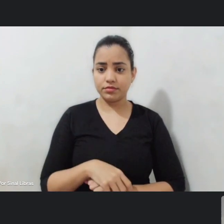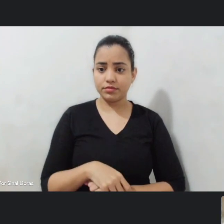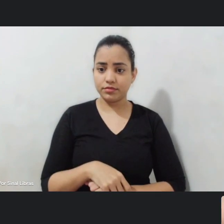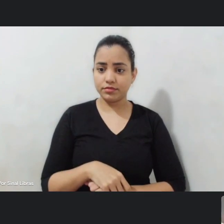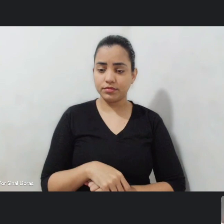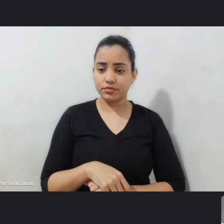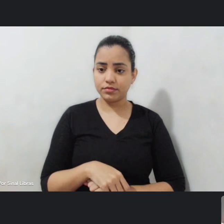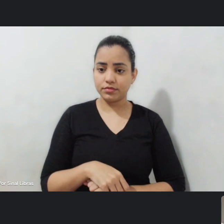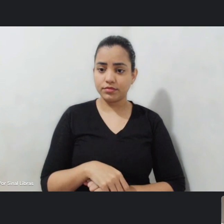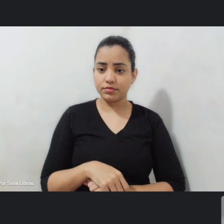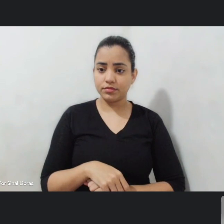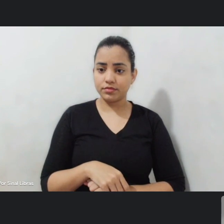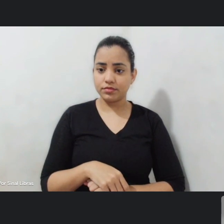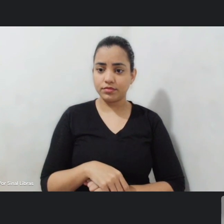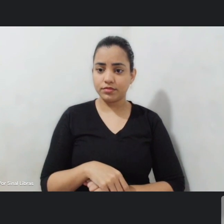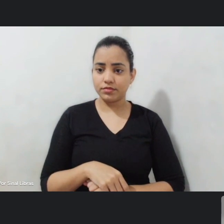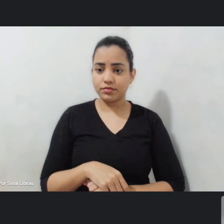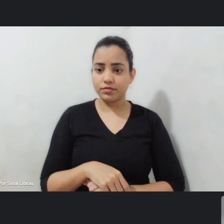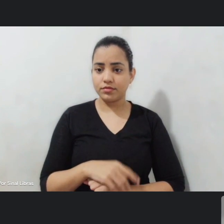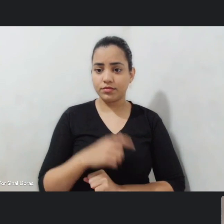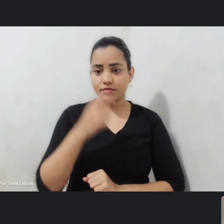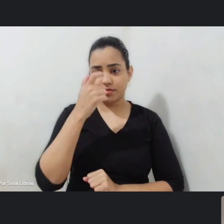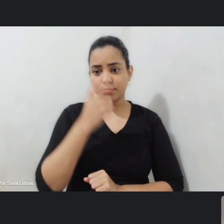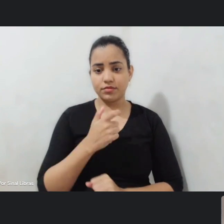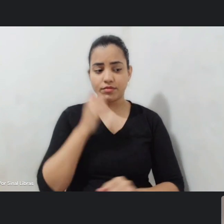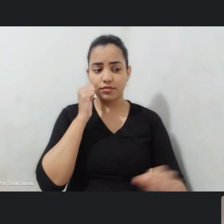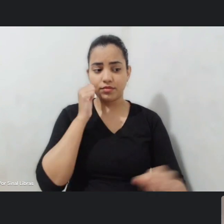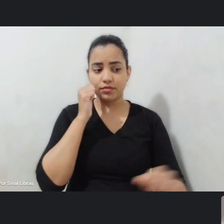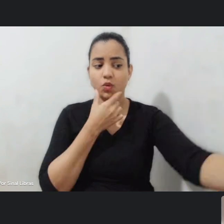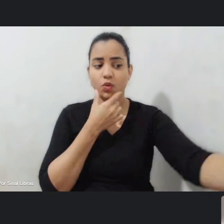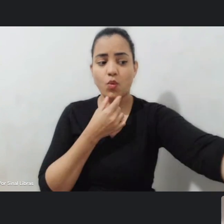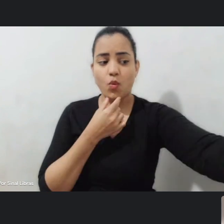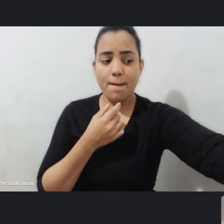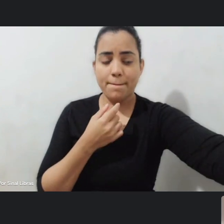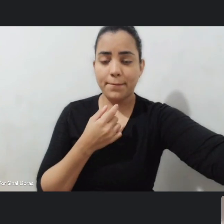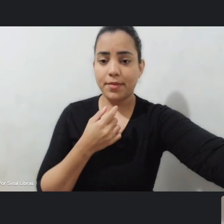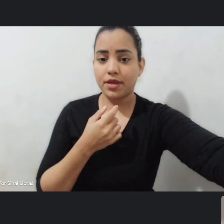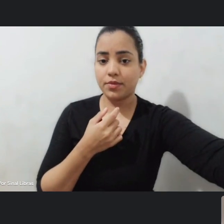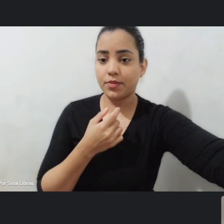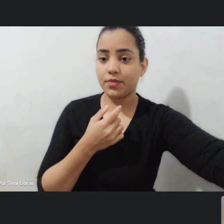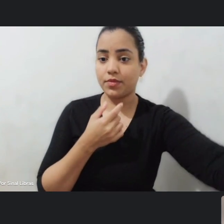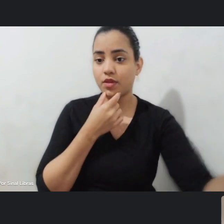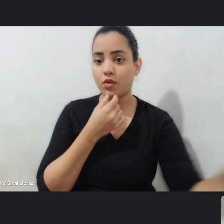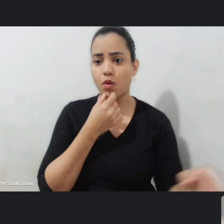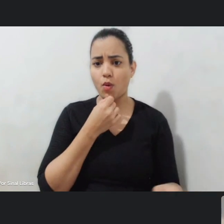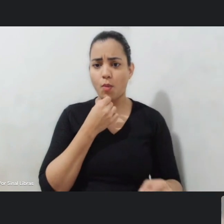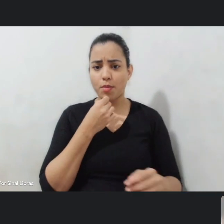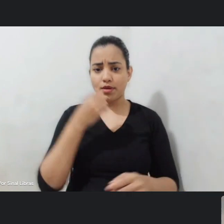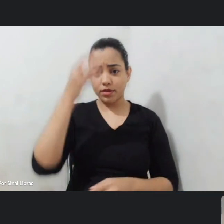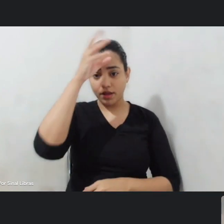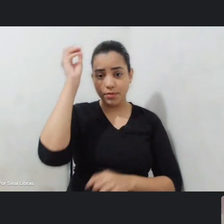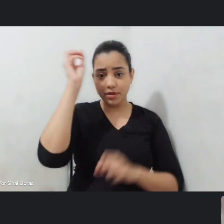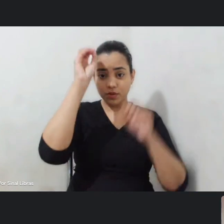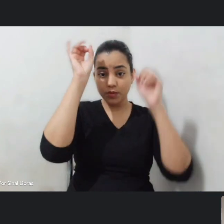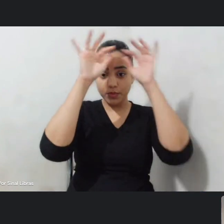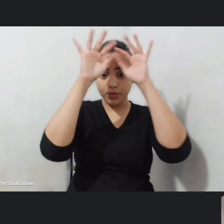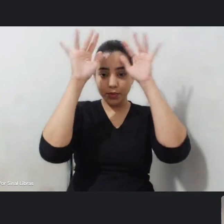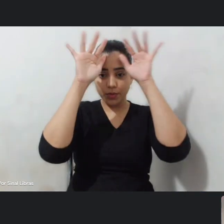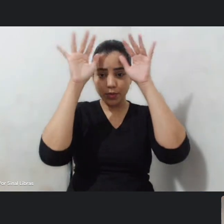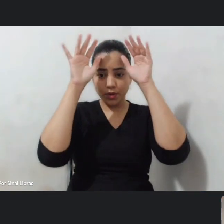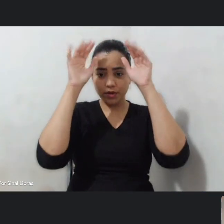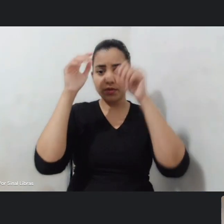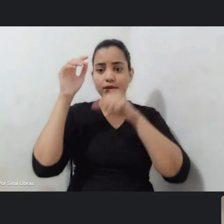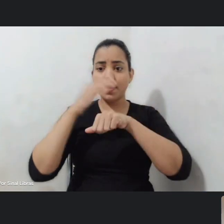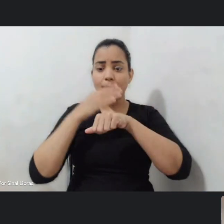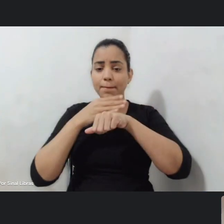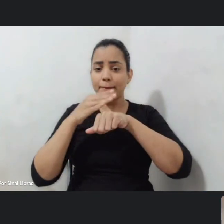Bem eu sou com cabelos assanhados e um pouco grisalhos estou com